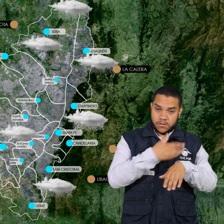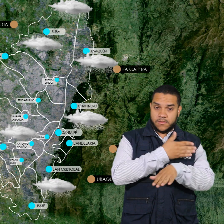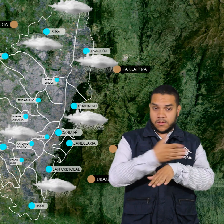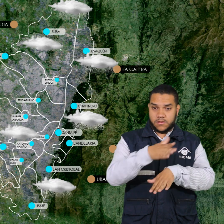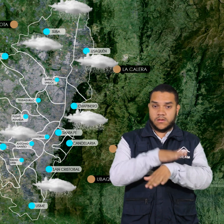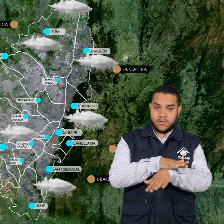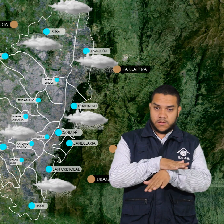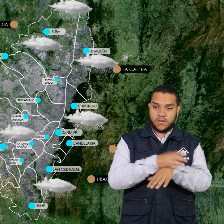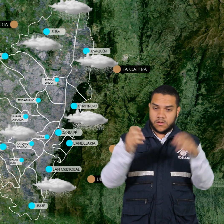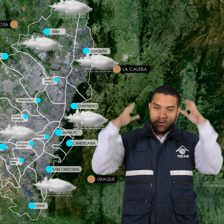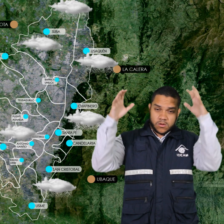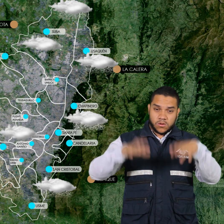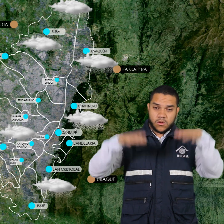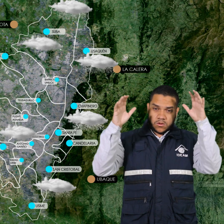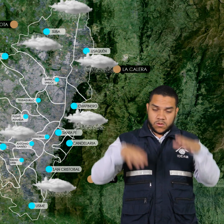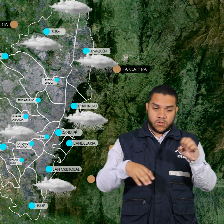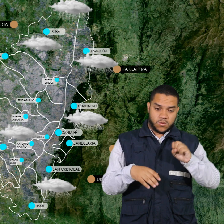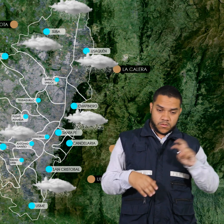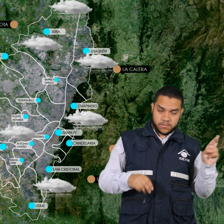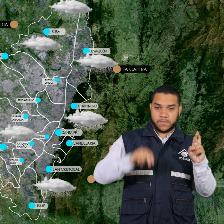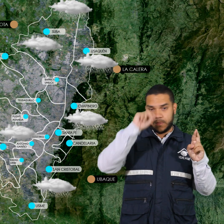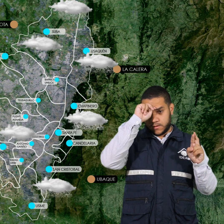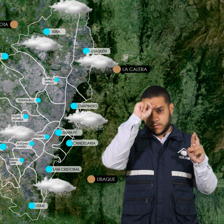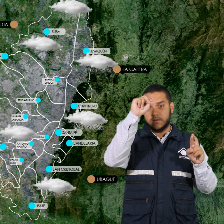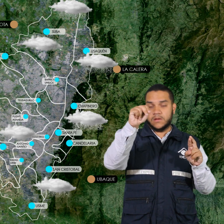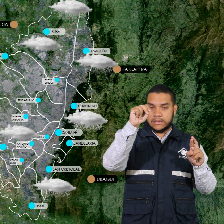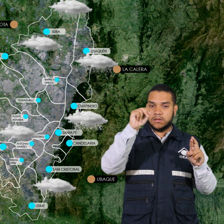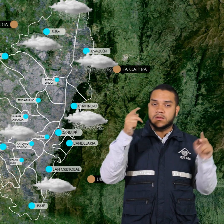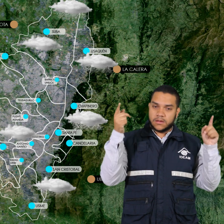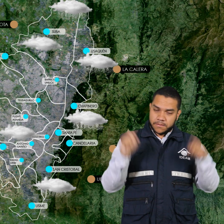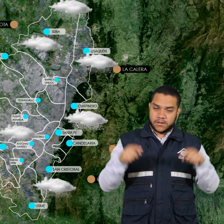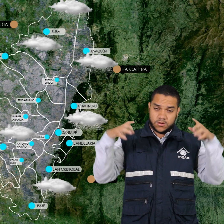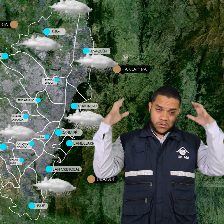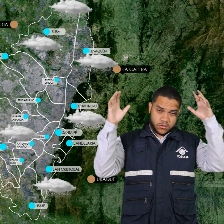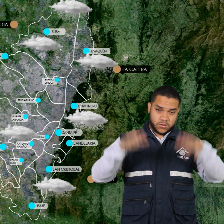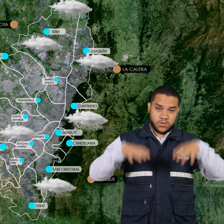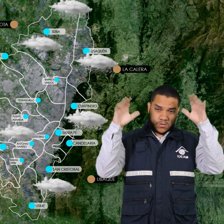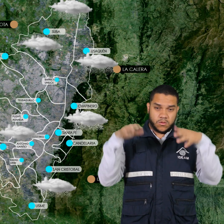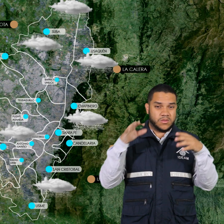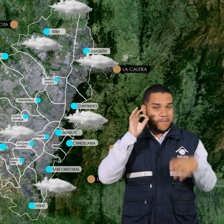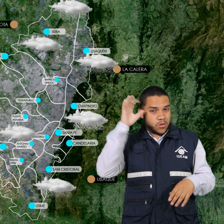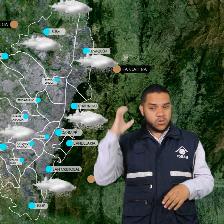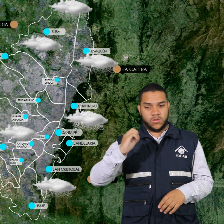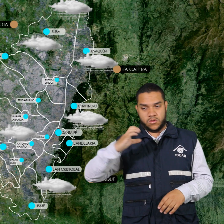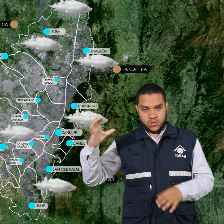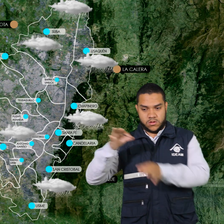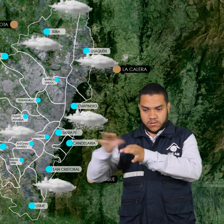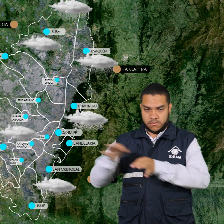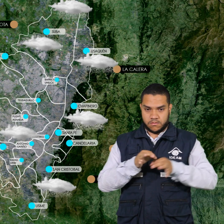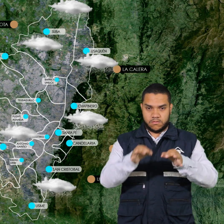registrarán algunas lluvias en el oriente y norte de la ciudad y no descartamos algunas precipitaciones en el occidente de la sabana.